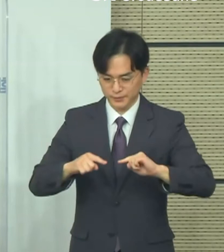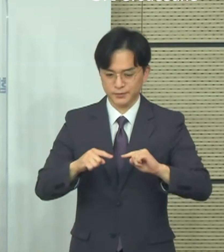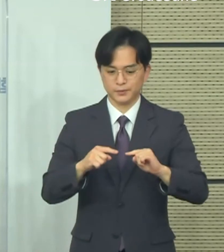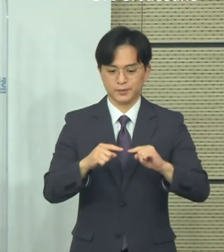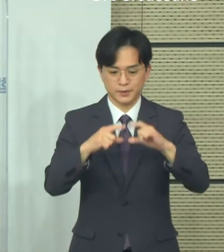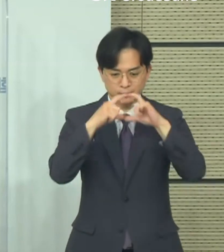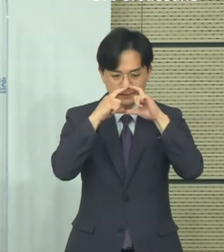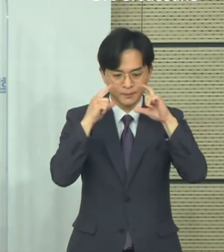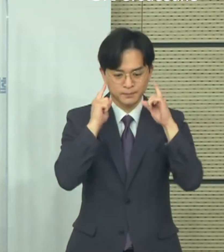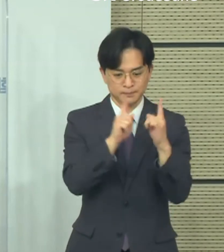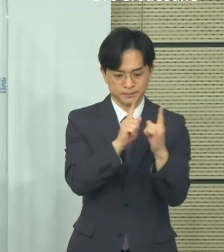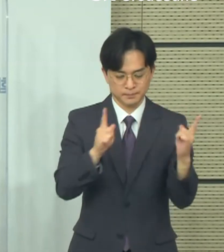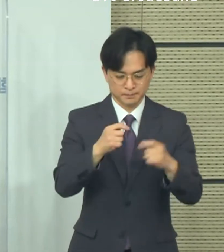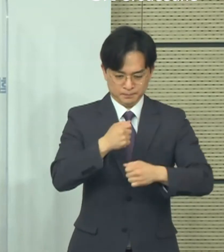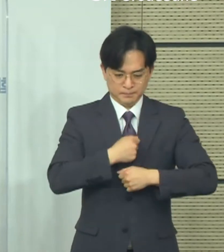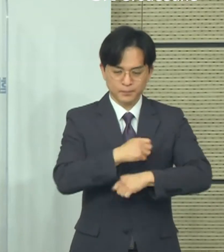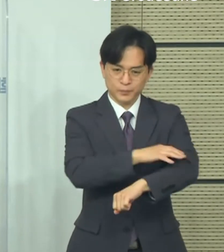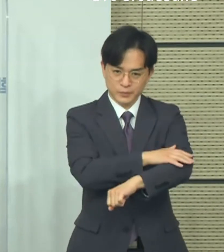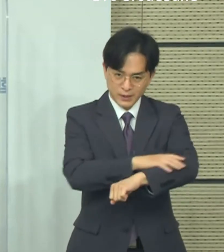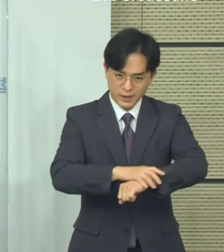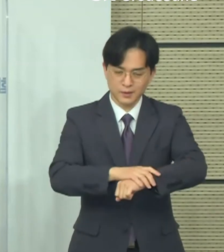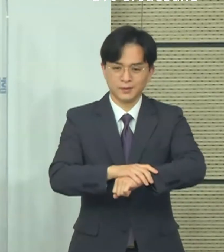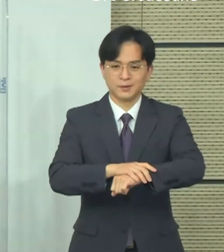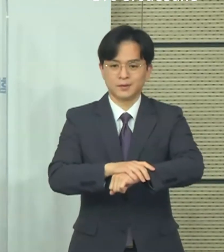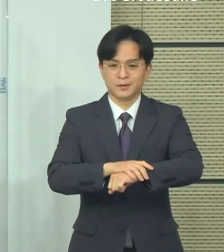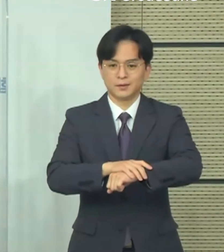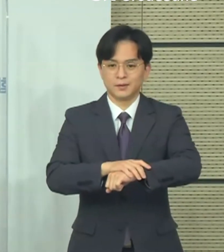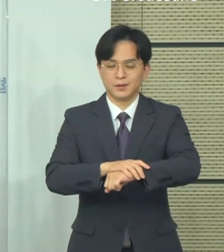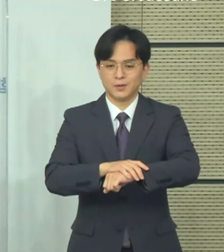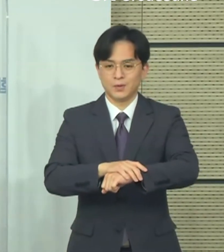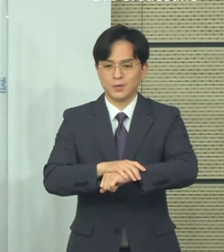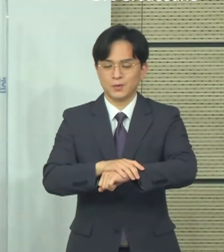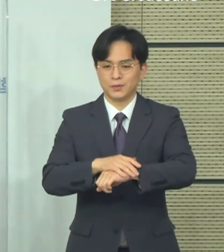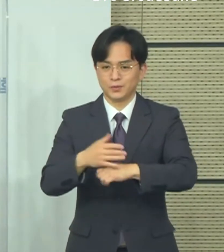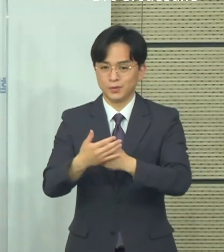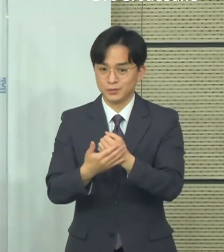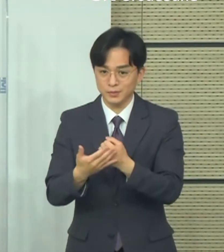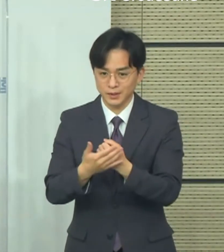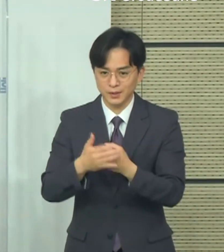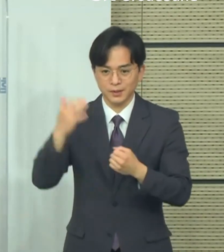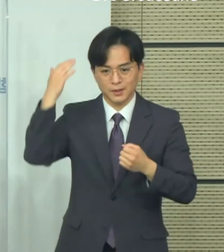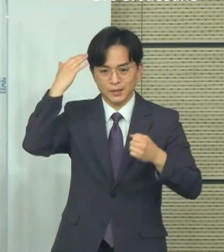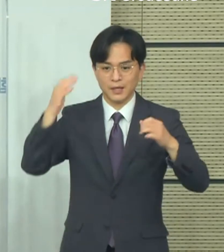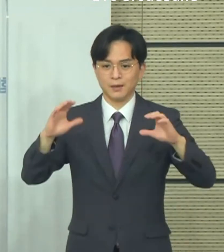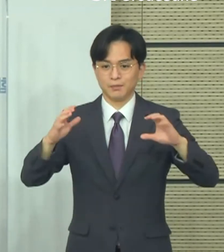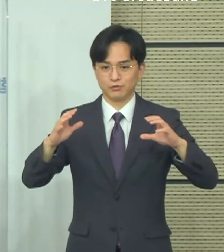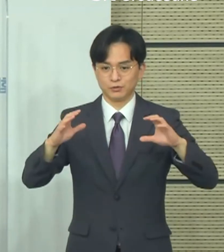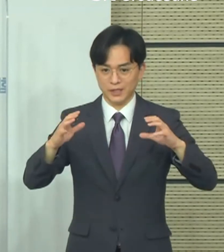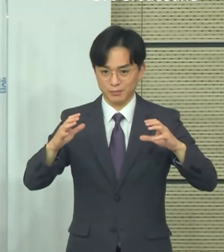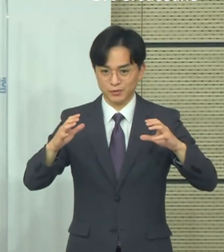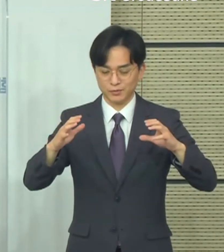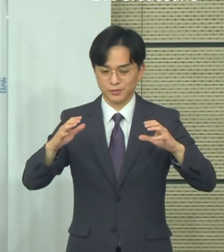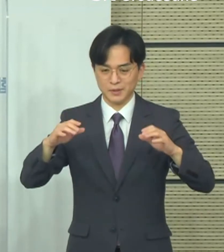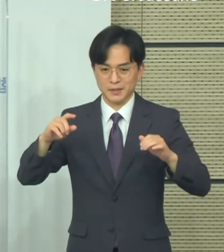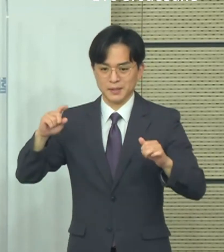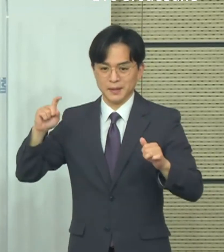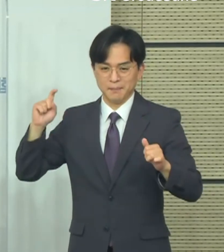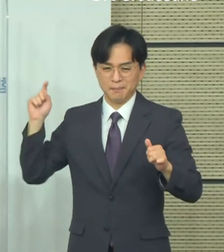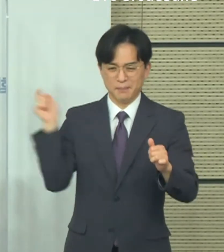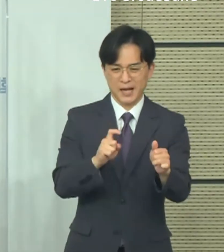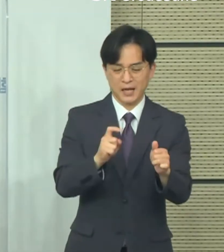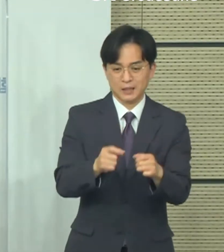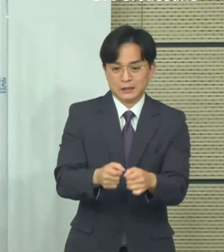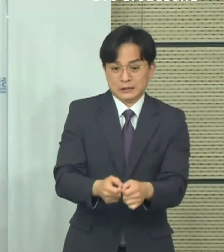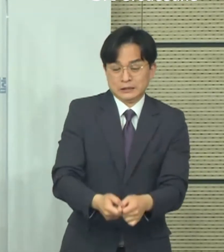참여로 인해서 우리나라의 방역적 상황들은 현재 환자 수가 급증할 것이라는 그런 우려에도